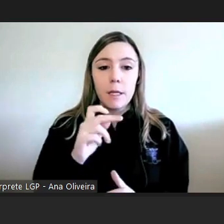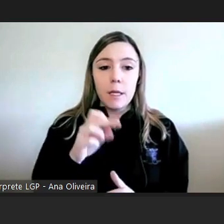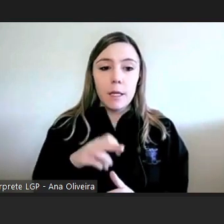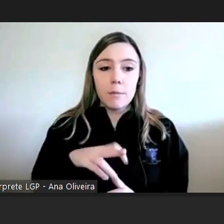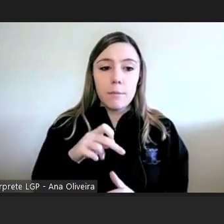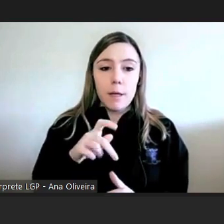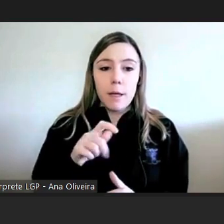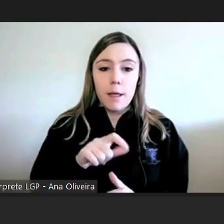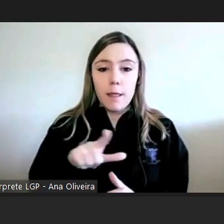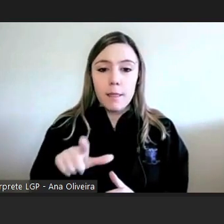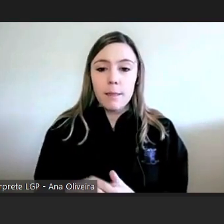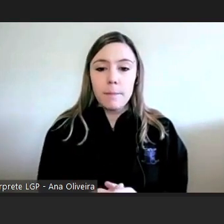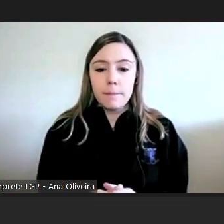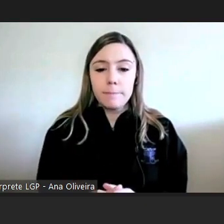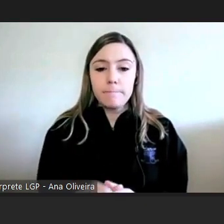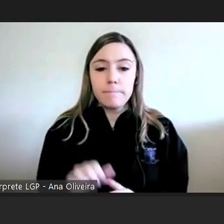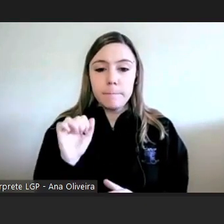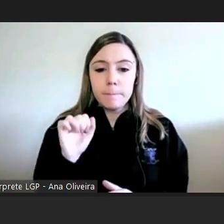sim